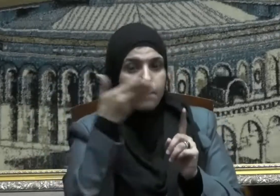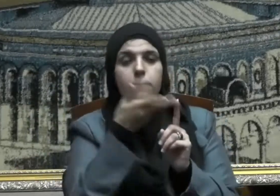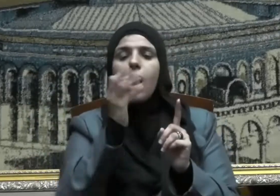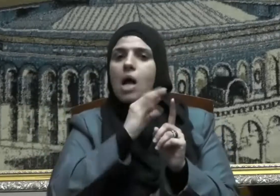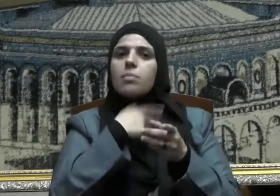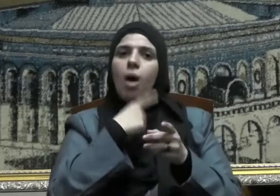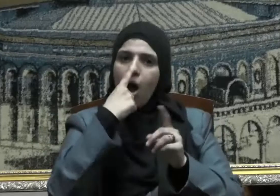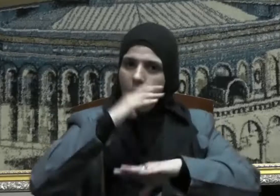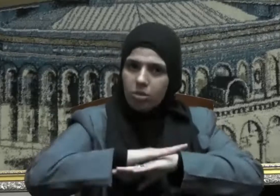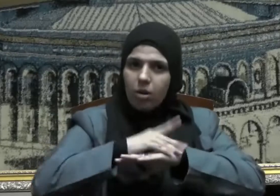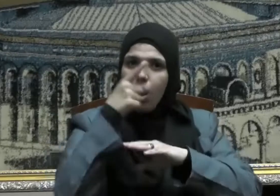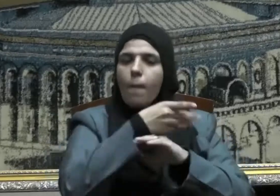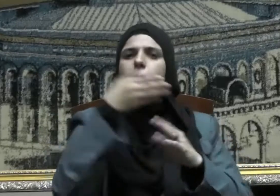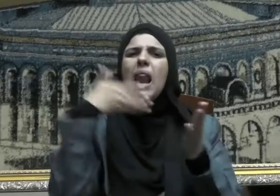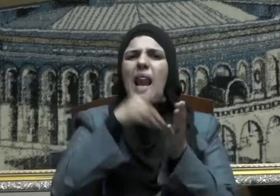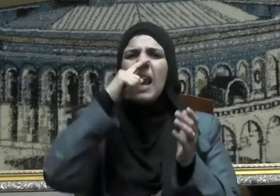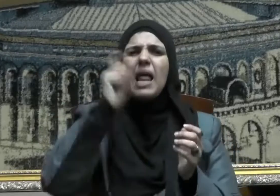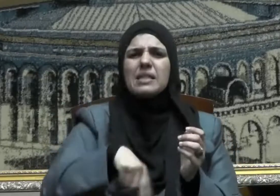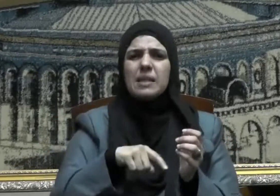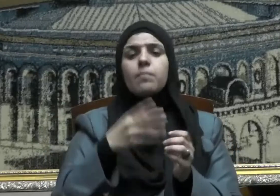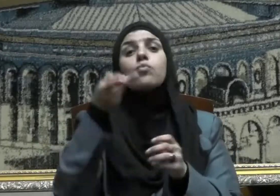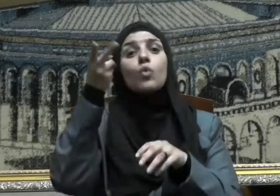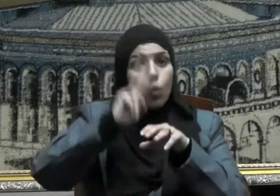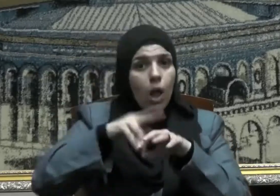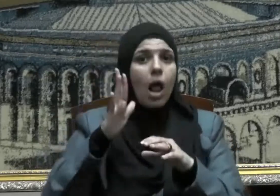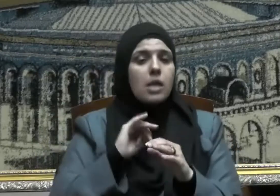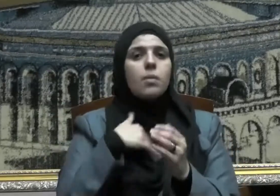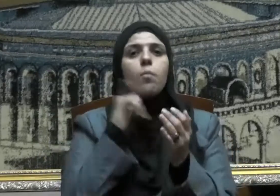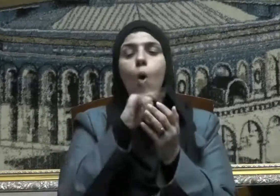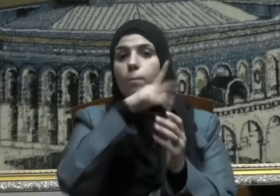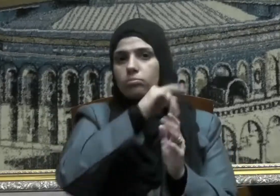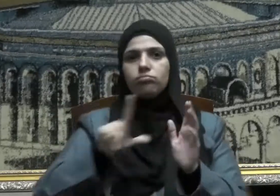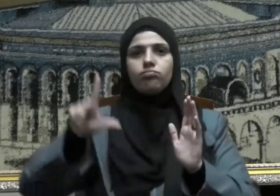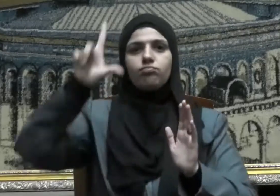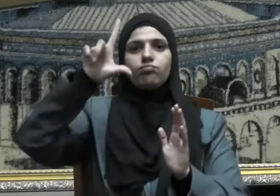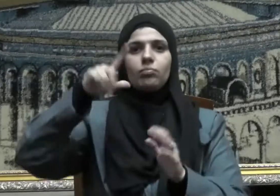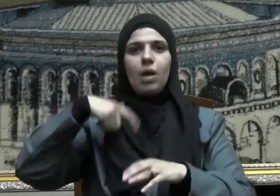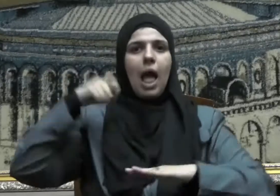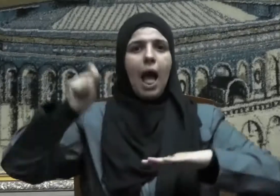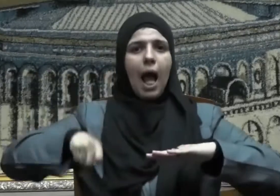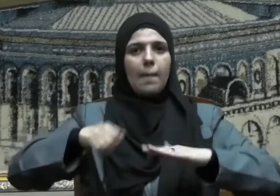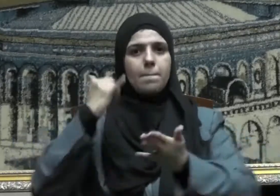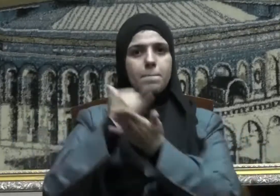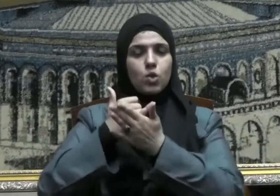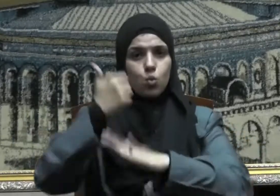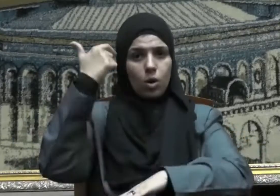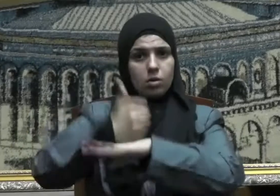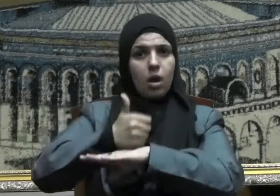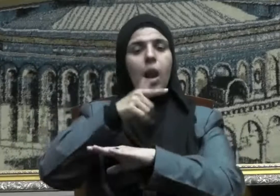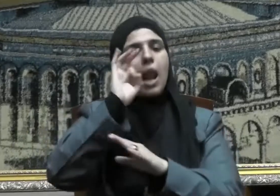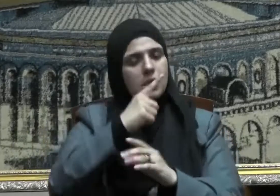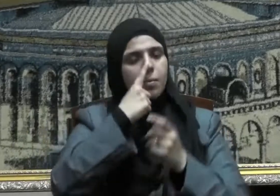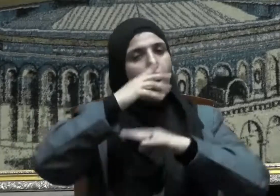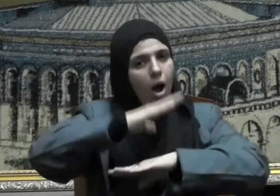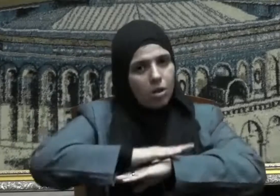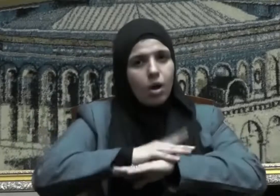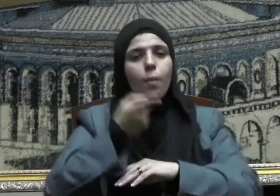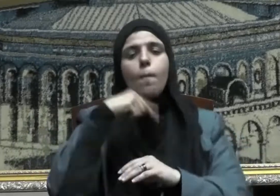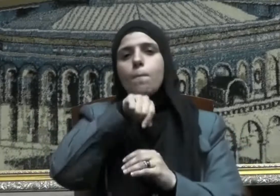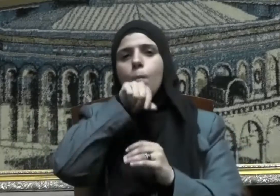الغالي فيه والجافي عنه وإكرام ذا السلطان المقصد ويقول النبي